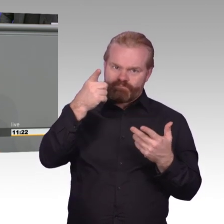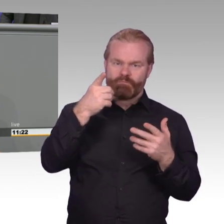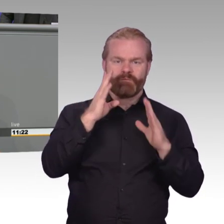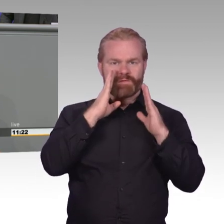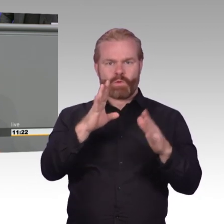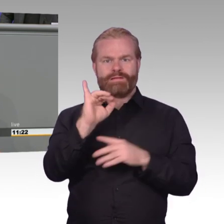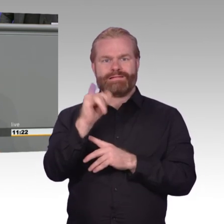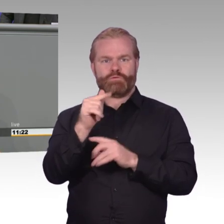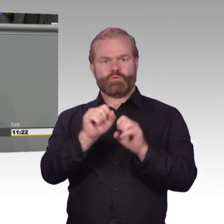Pflicht gleich.